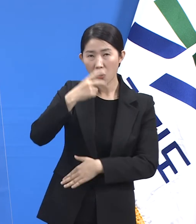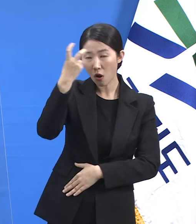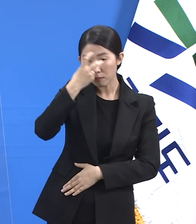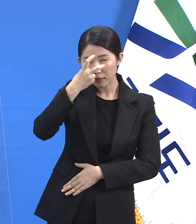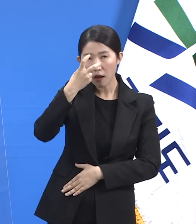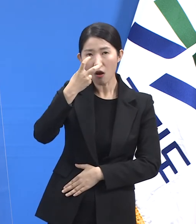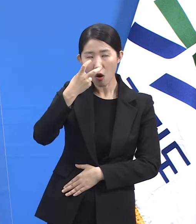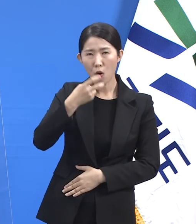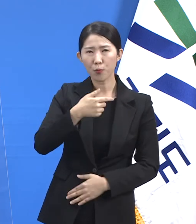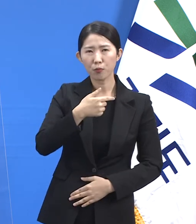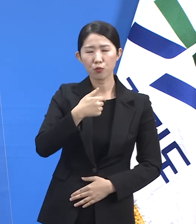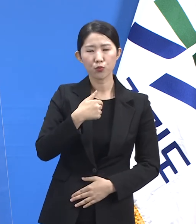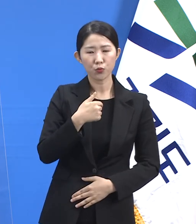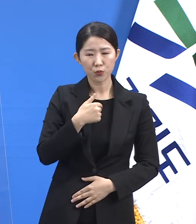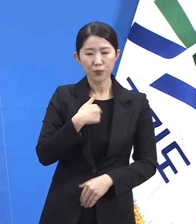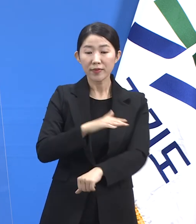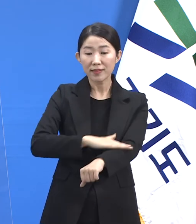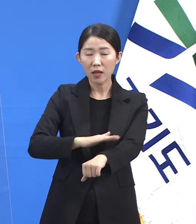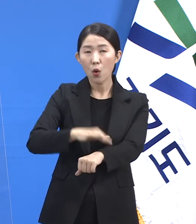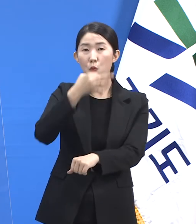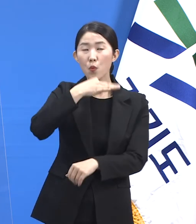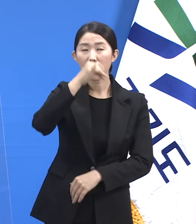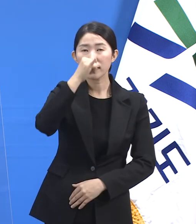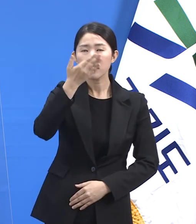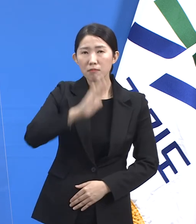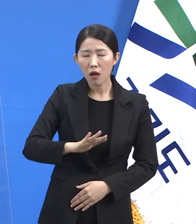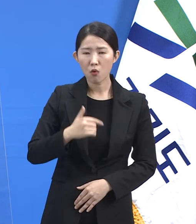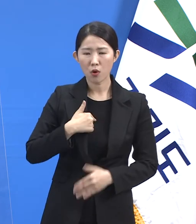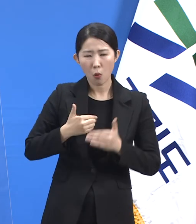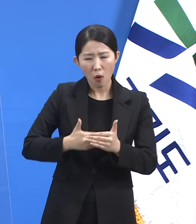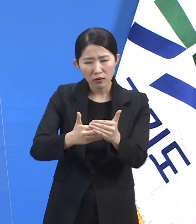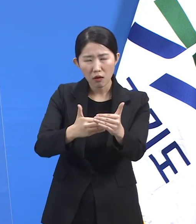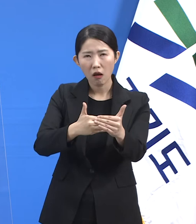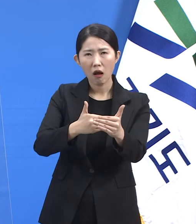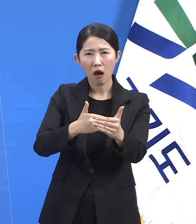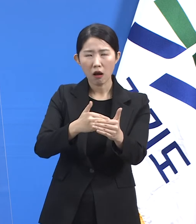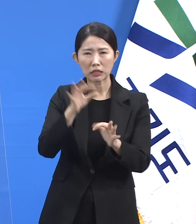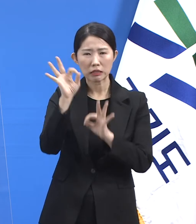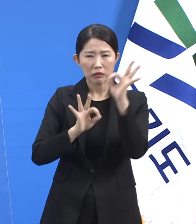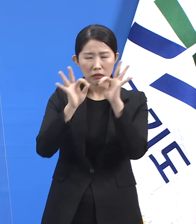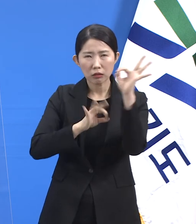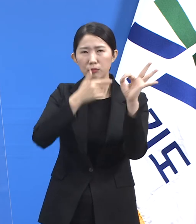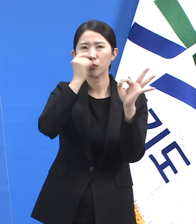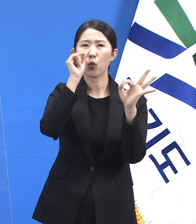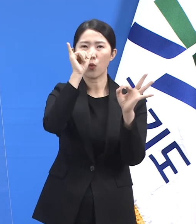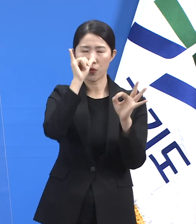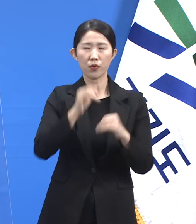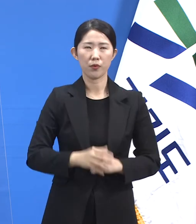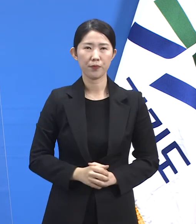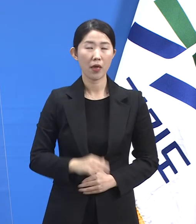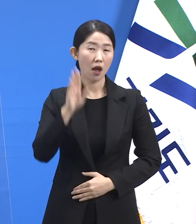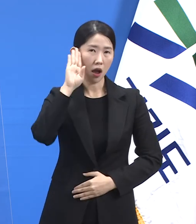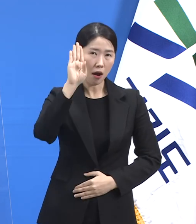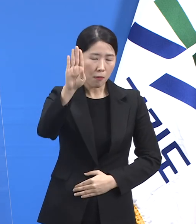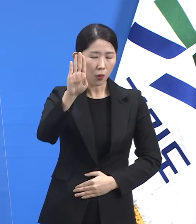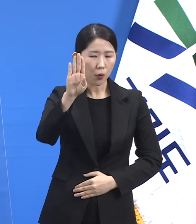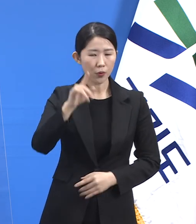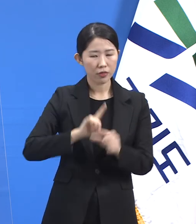문제점을 보완하겠습니다. 향후 다른 대규모 진단검사 프로그램이 진행될 경우에도